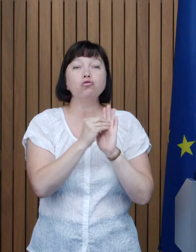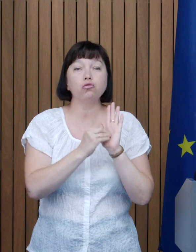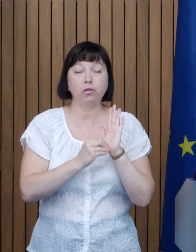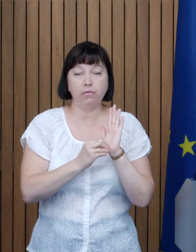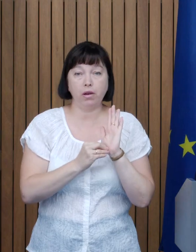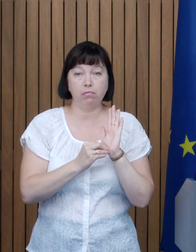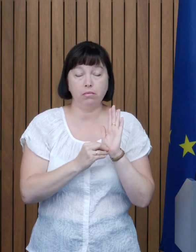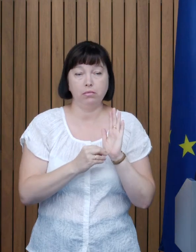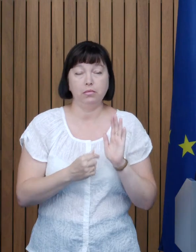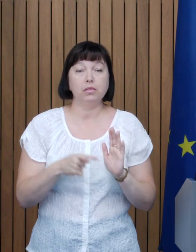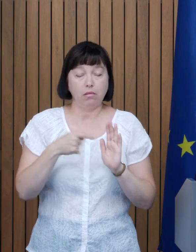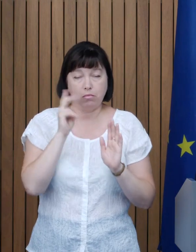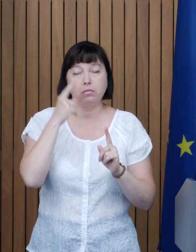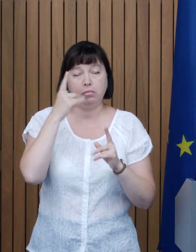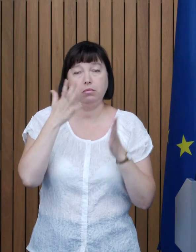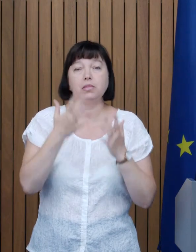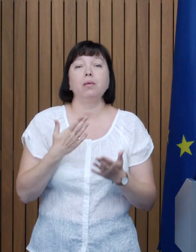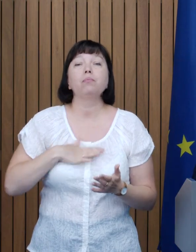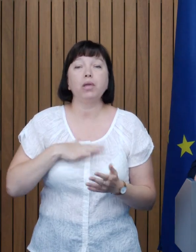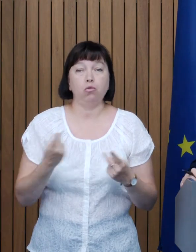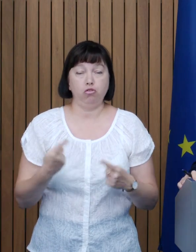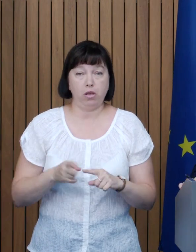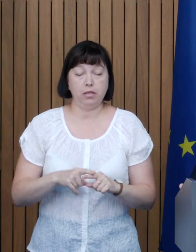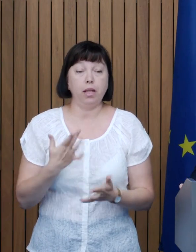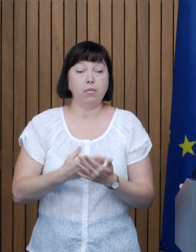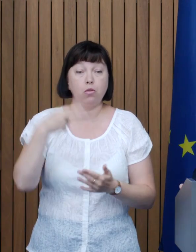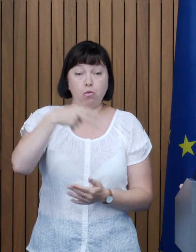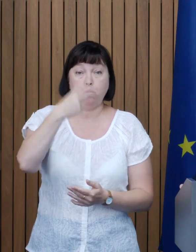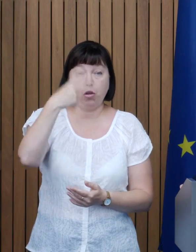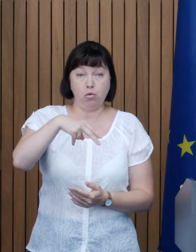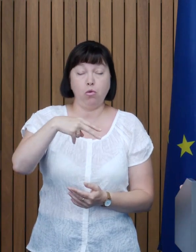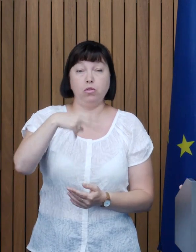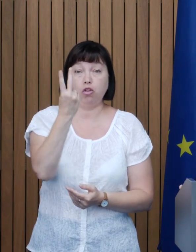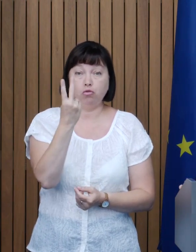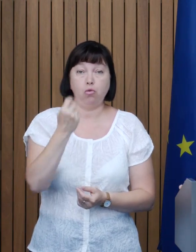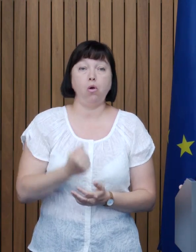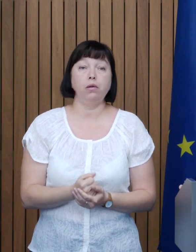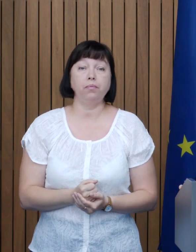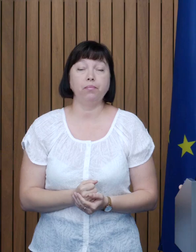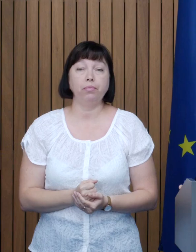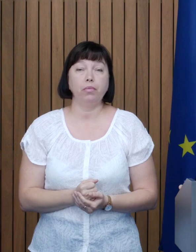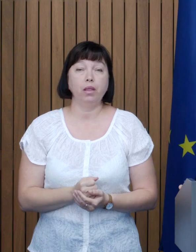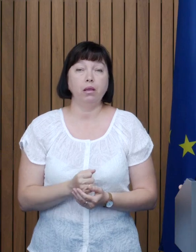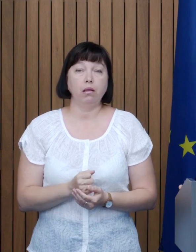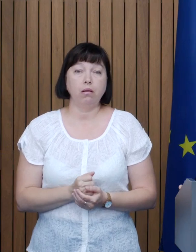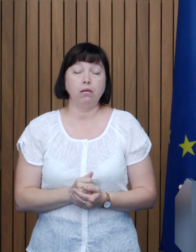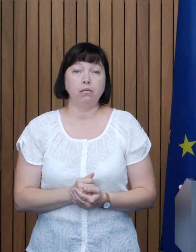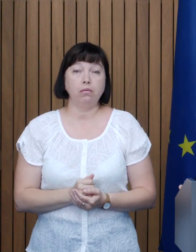sine despre importanța acestei intervenții Spre exemplu, în anul 2022, în